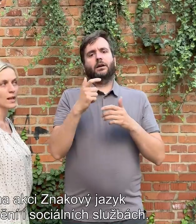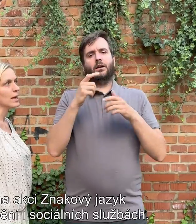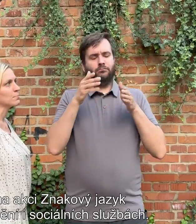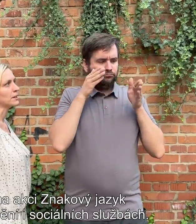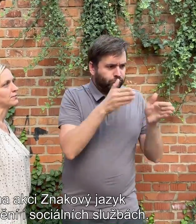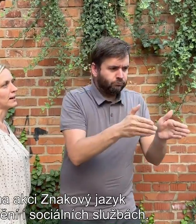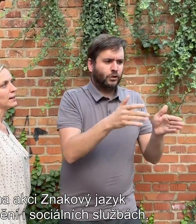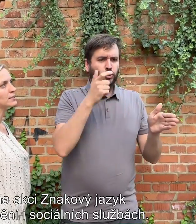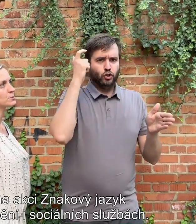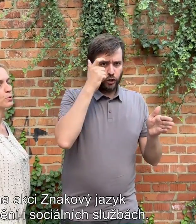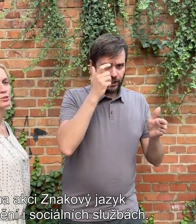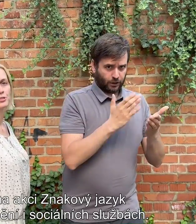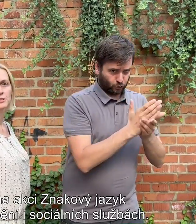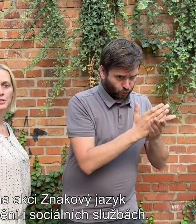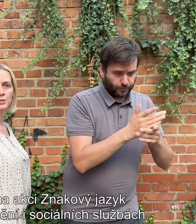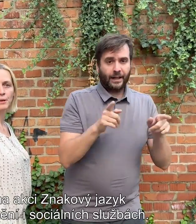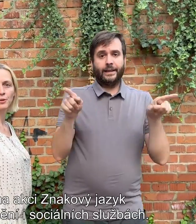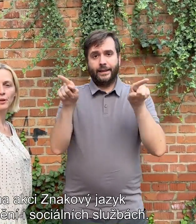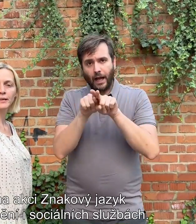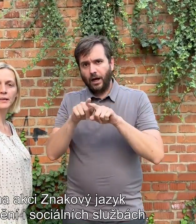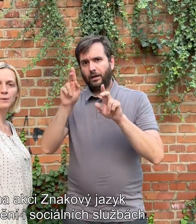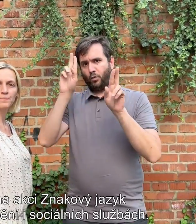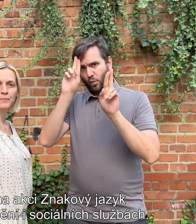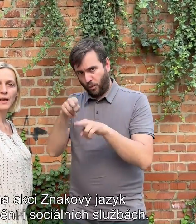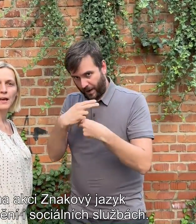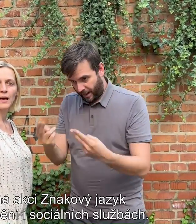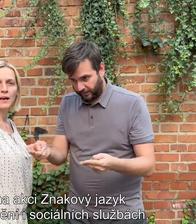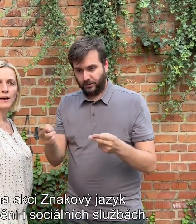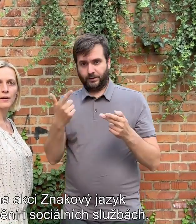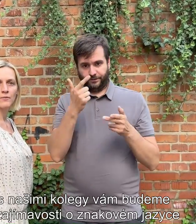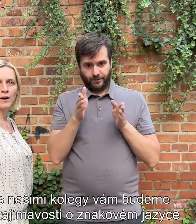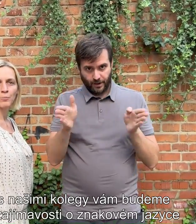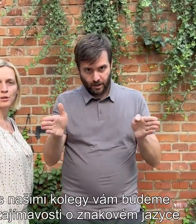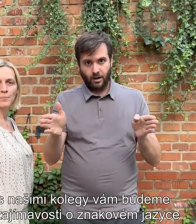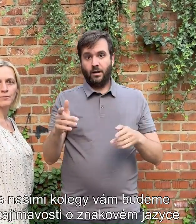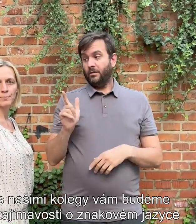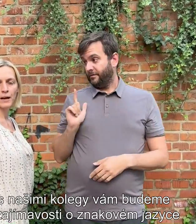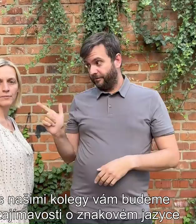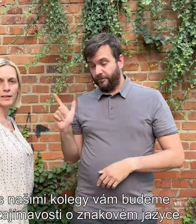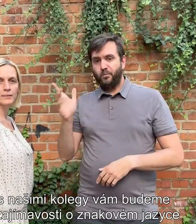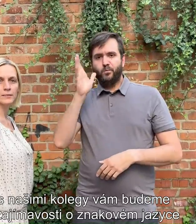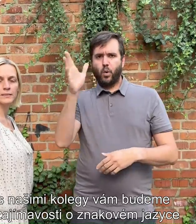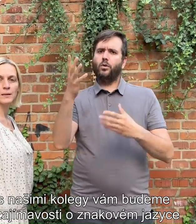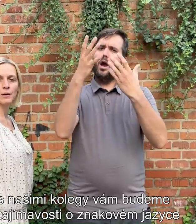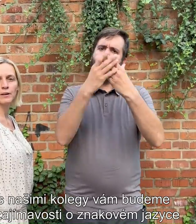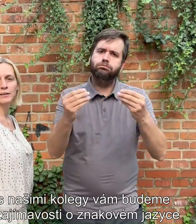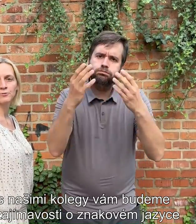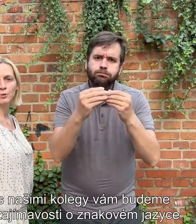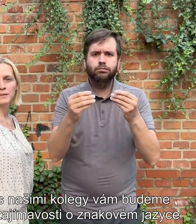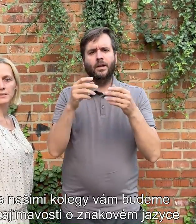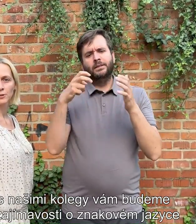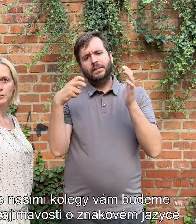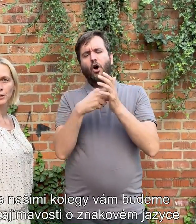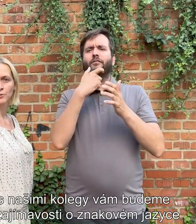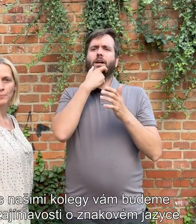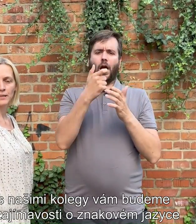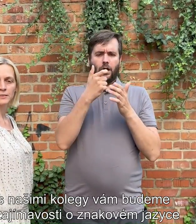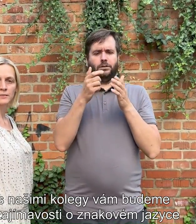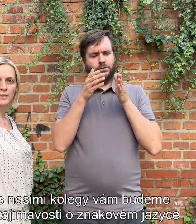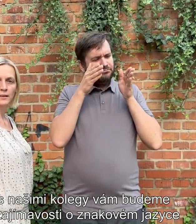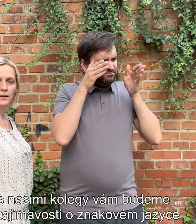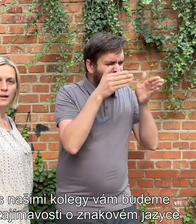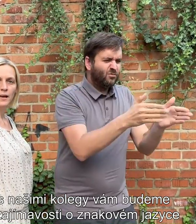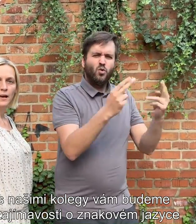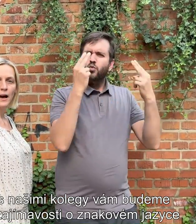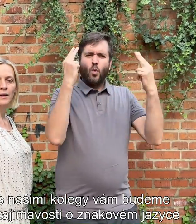My dva, společně s našimi kolegy, vám budeme vyprávět zajímavé informace o znakovém